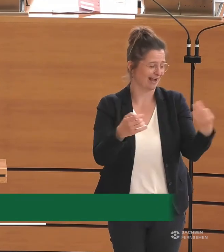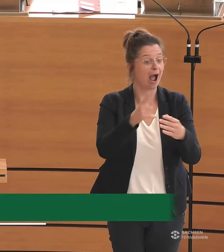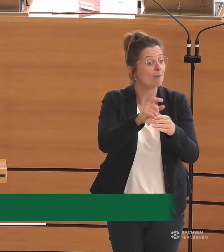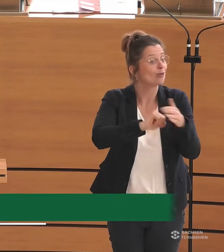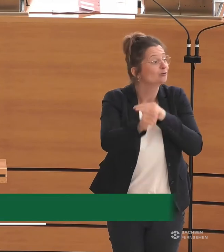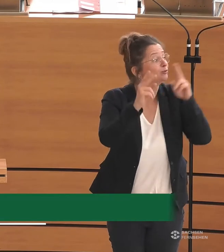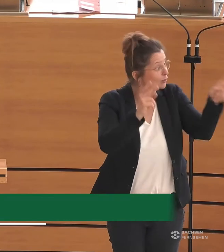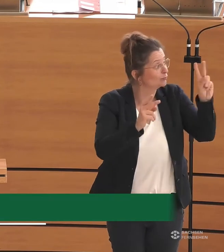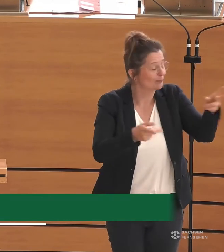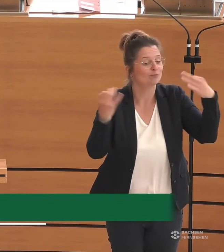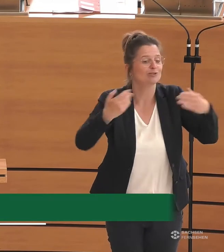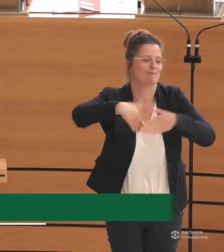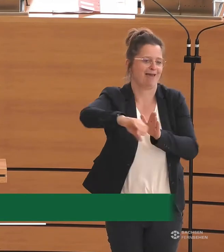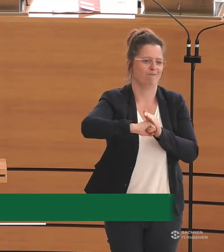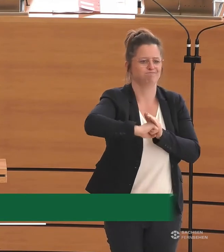Tempo machen, da gebe ich Ihnen recht.